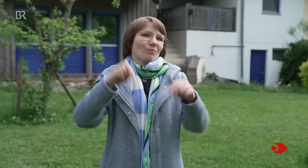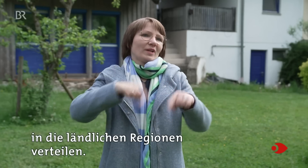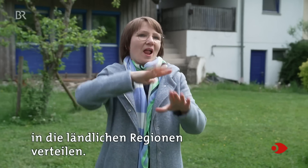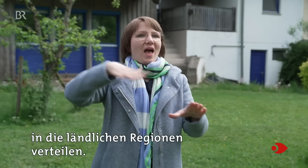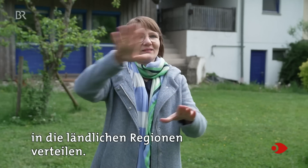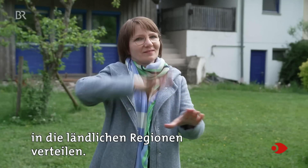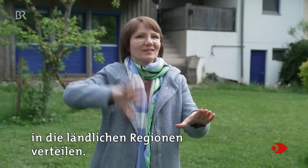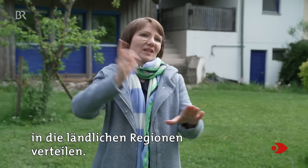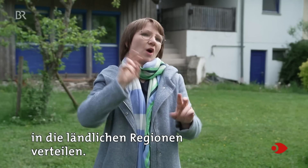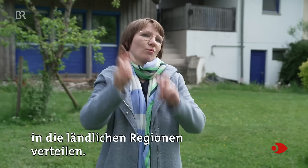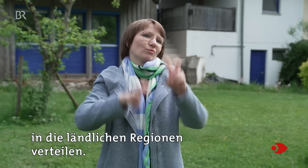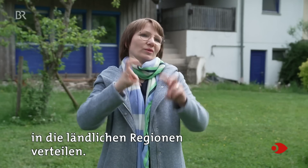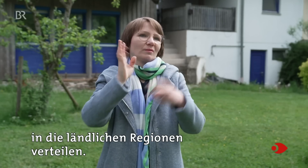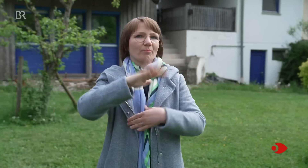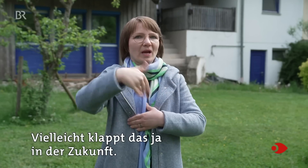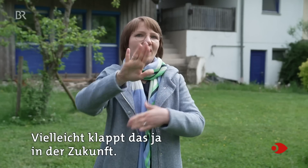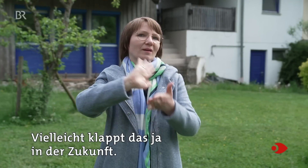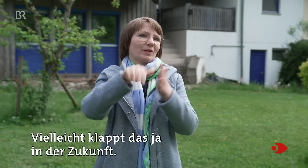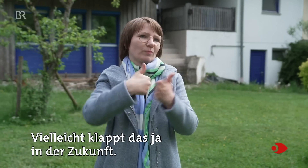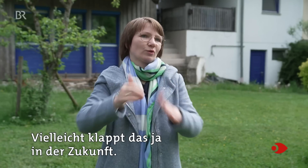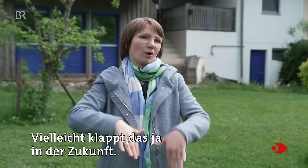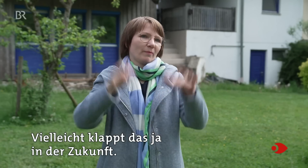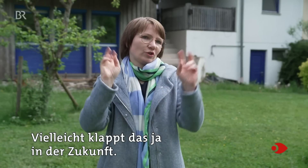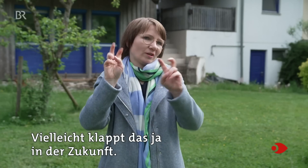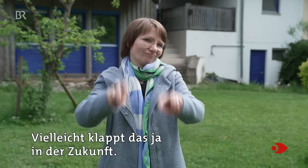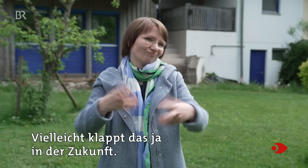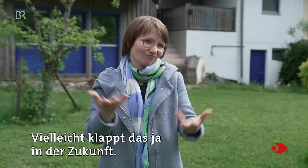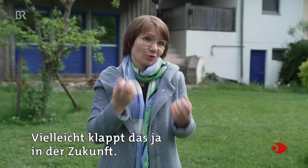ländlichen Regionen verteilen. Vielleicht klappt das ja in der Zukunft.